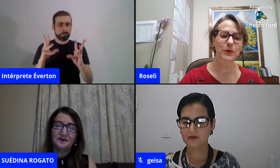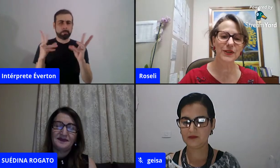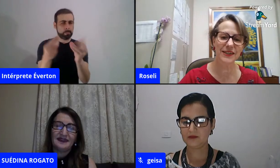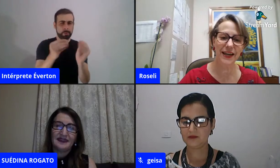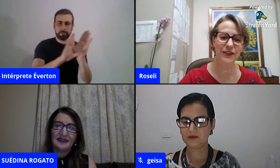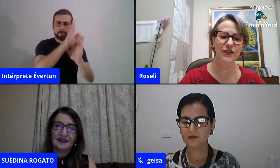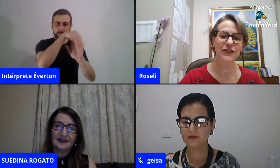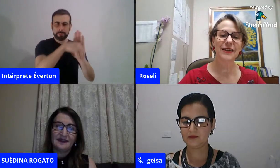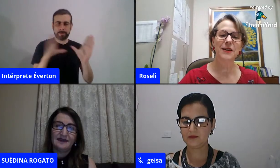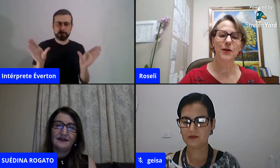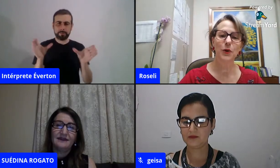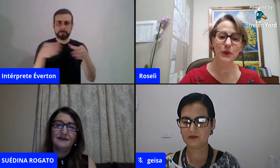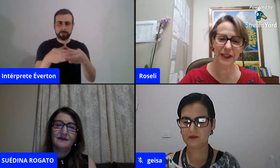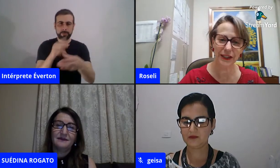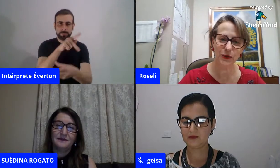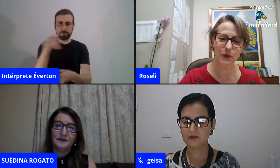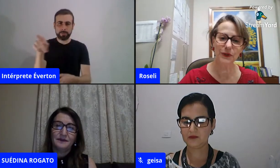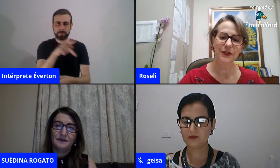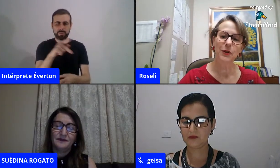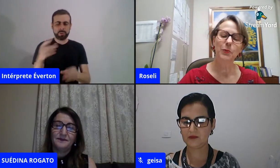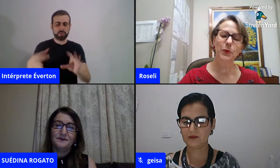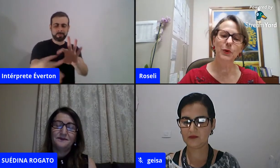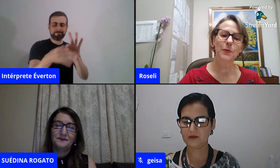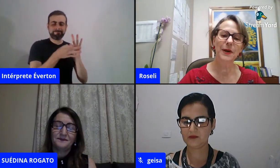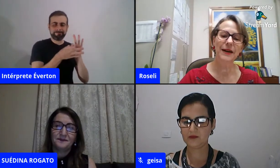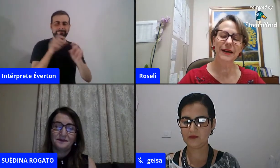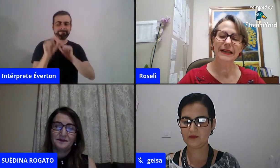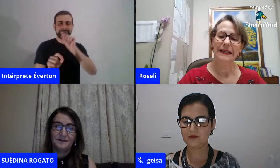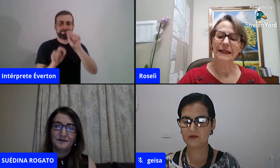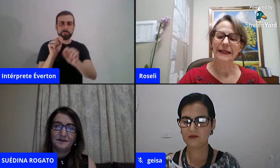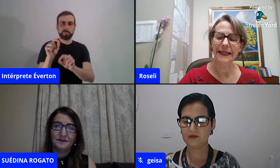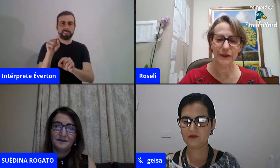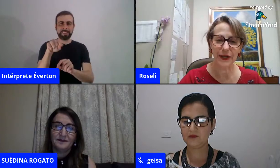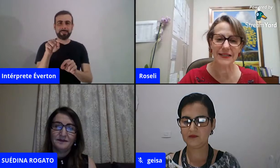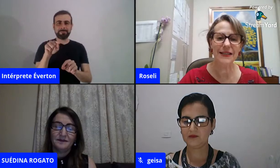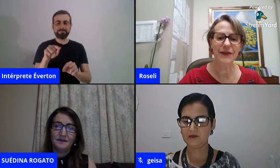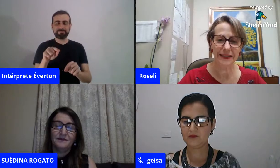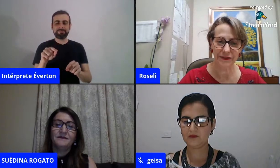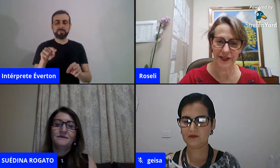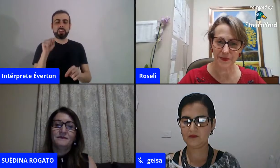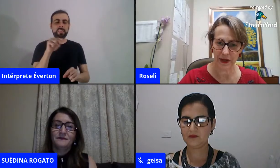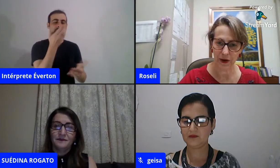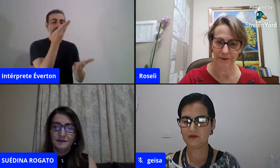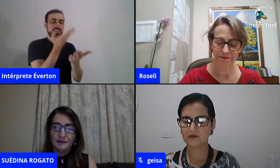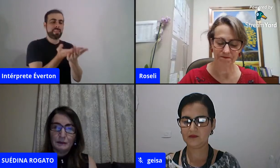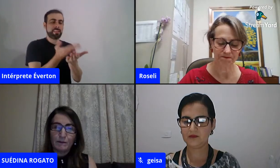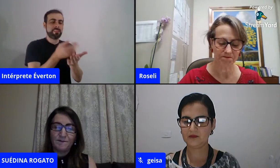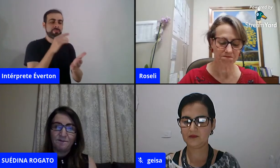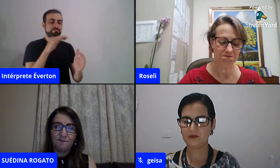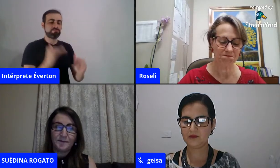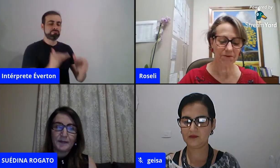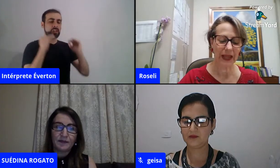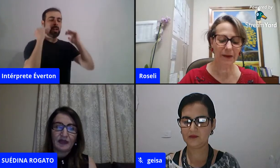desse corpo docente, unido por uma educação cada vez melhor.